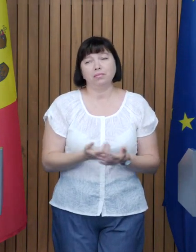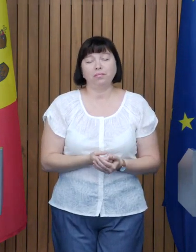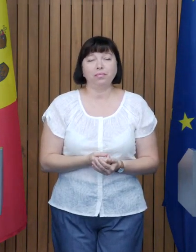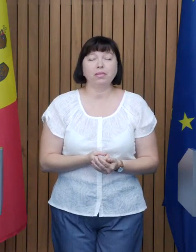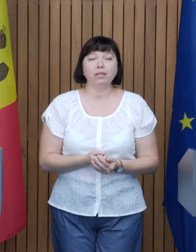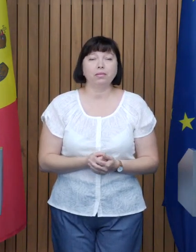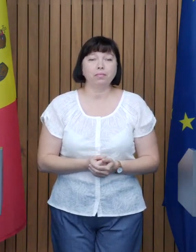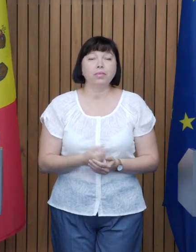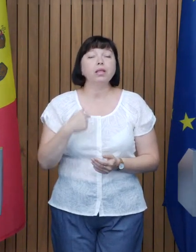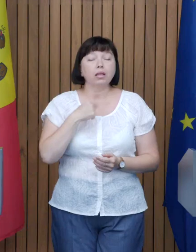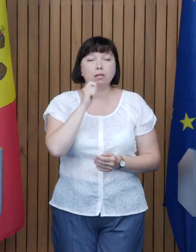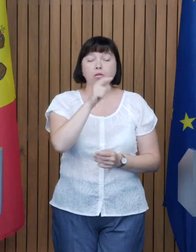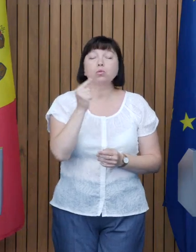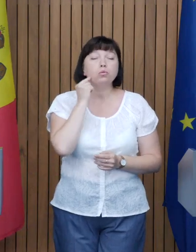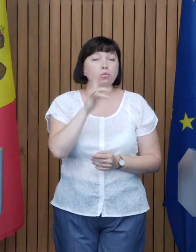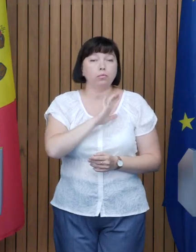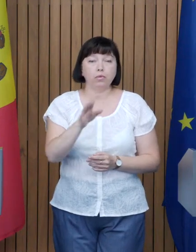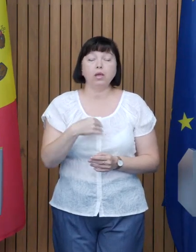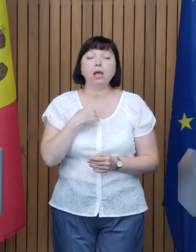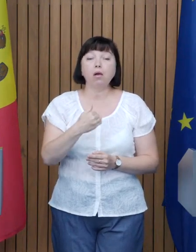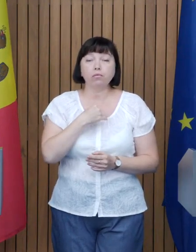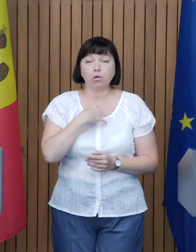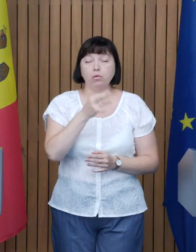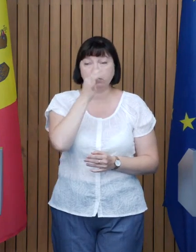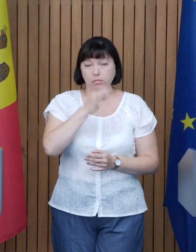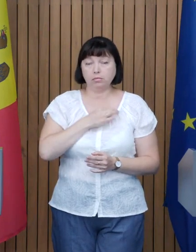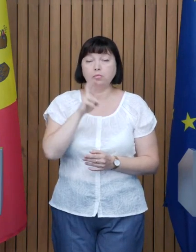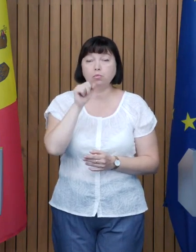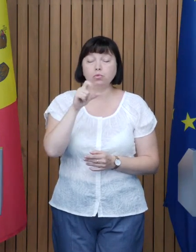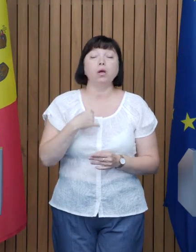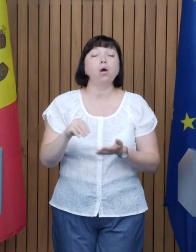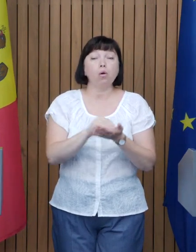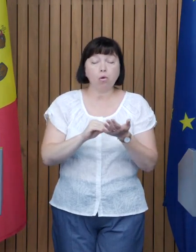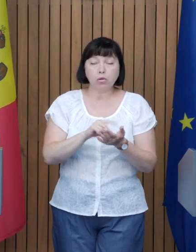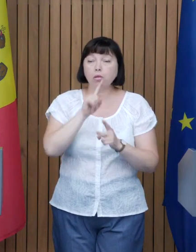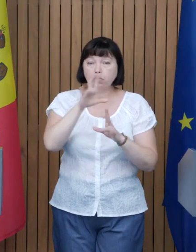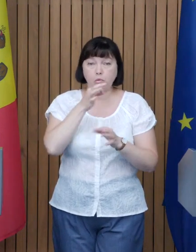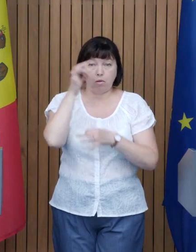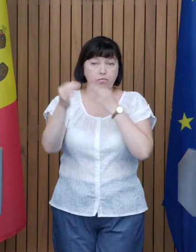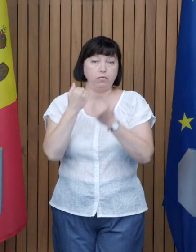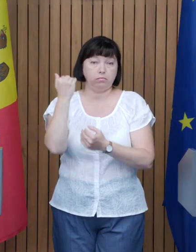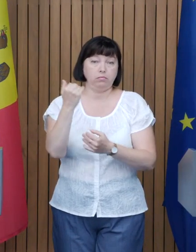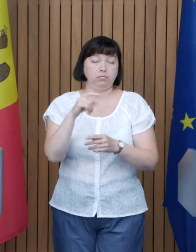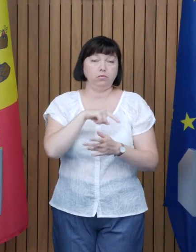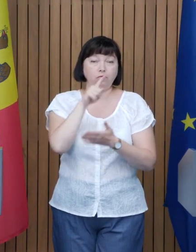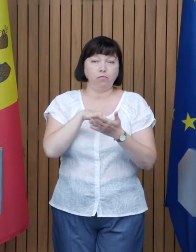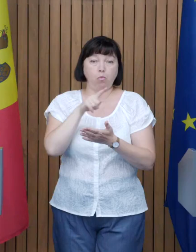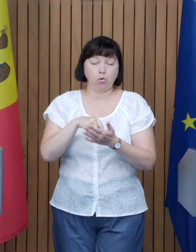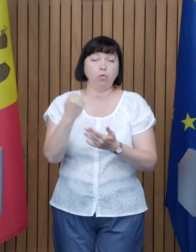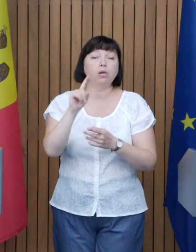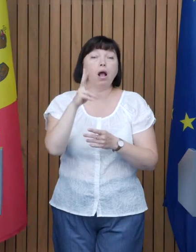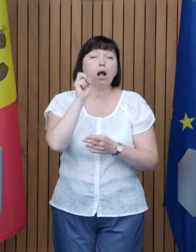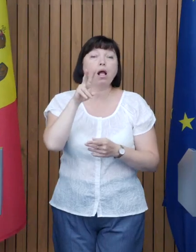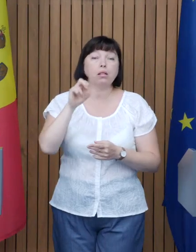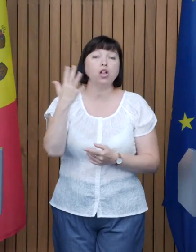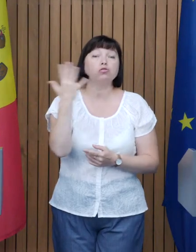adresat o întrebare pentru domnul ministru Buzu Eu aș vrea să răspundă domnul ministru Nu încă o dată vă spun, nu vom răspunde acestui post de televiziune care